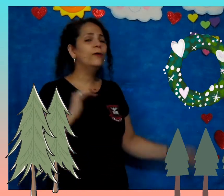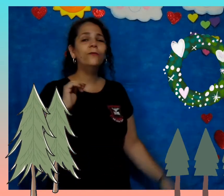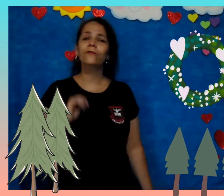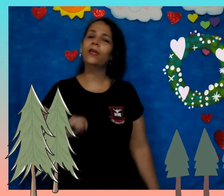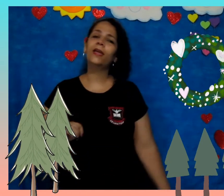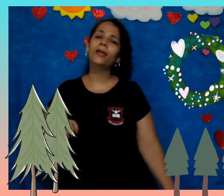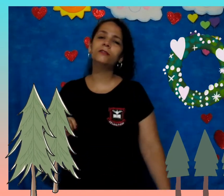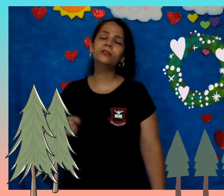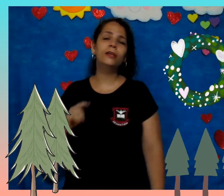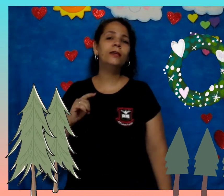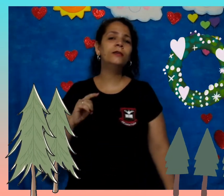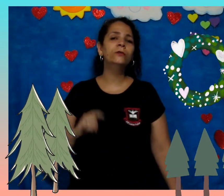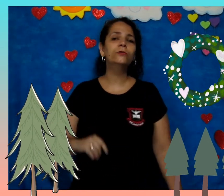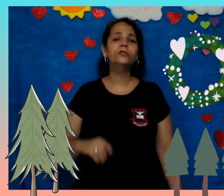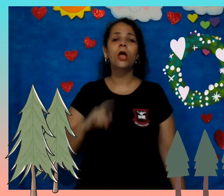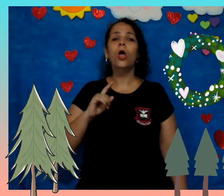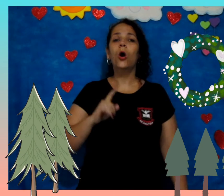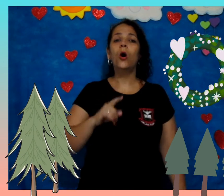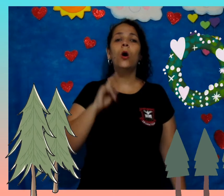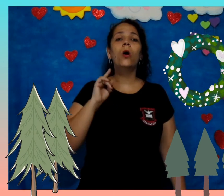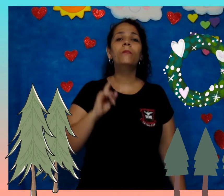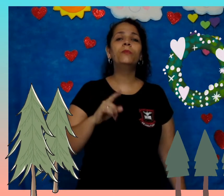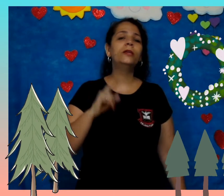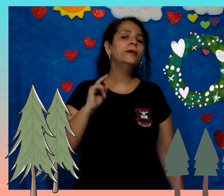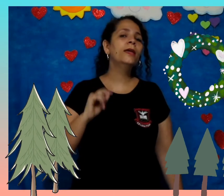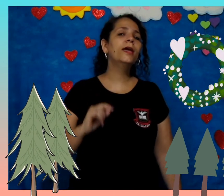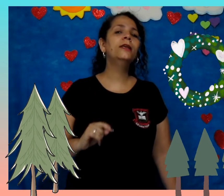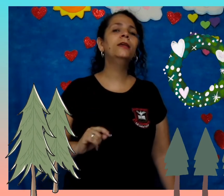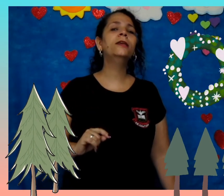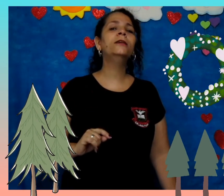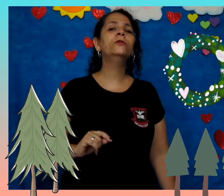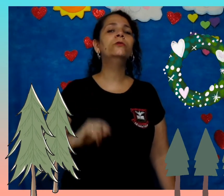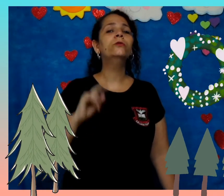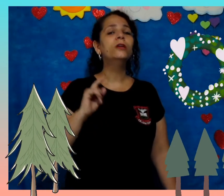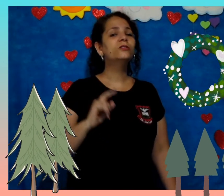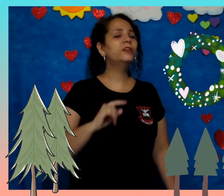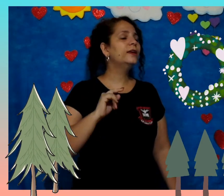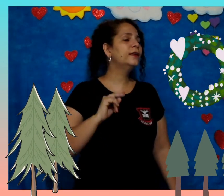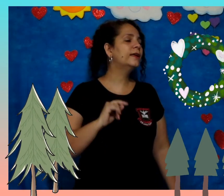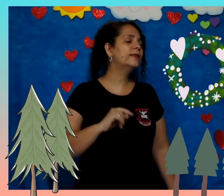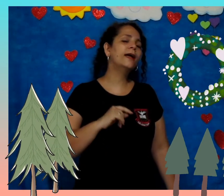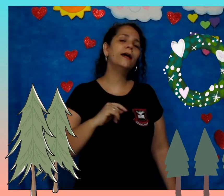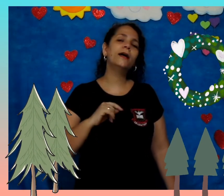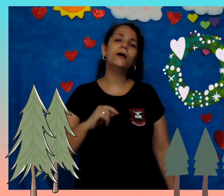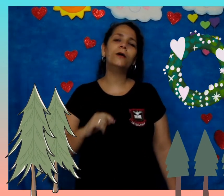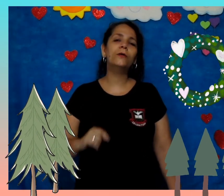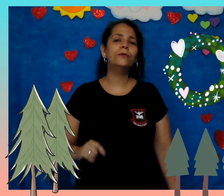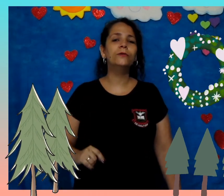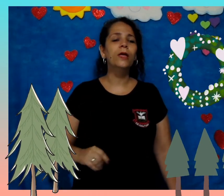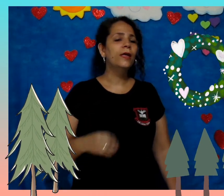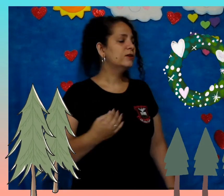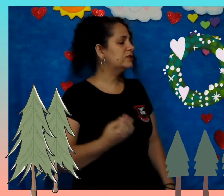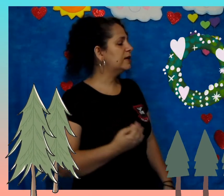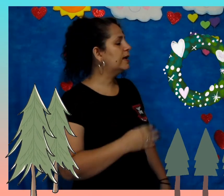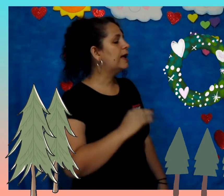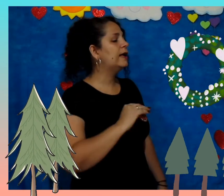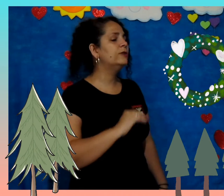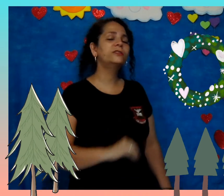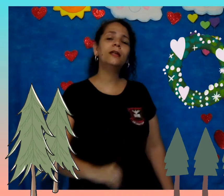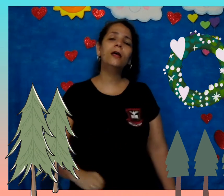verdinhos. Oh, Pinheirinho de Natal, de galhos tão